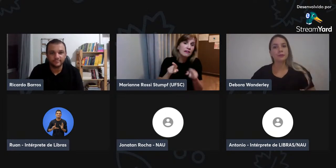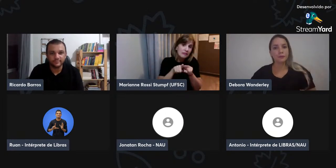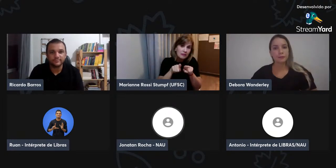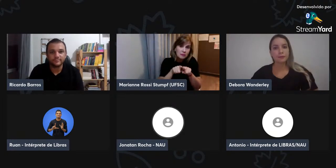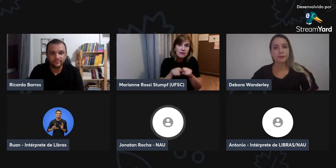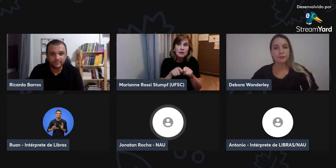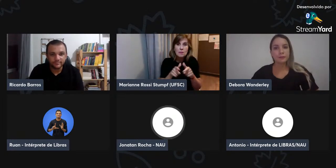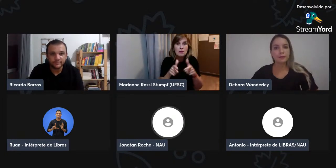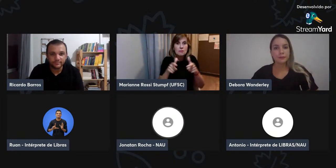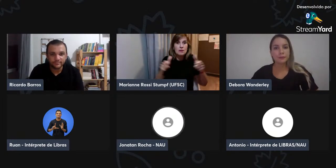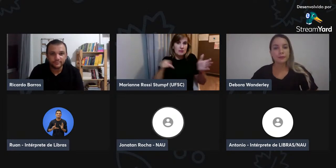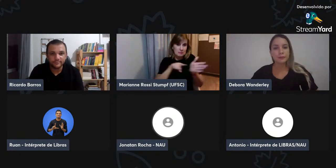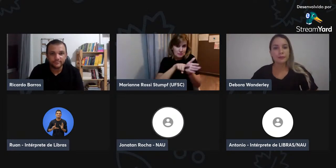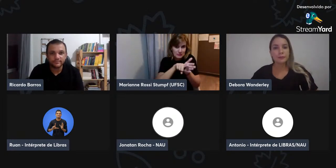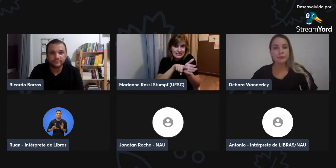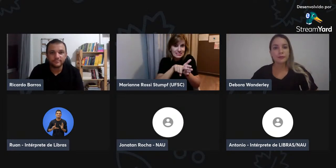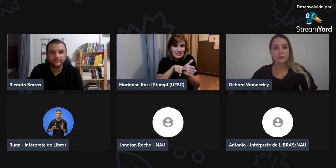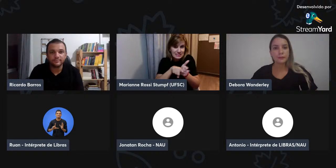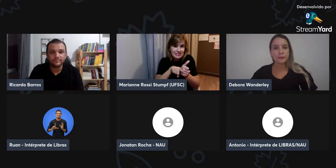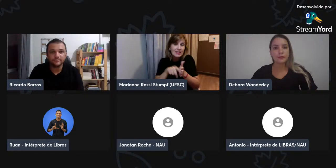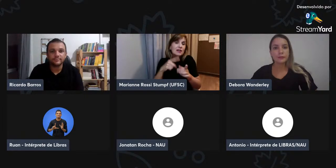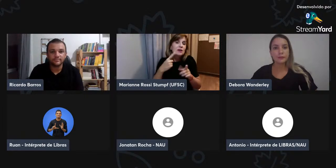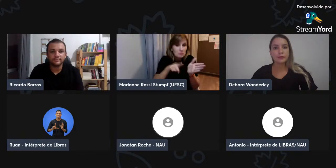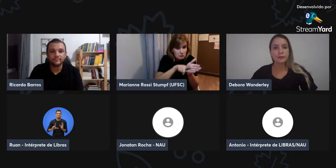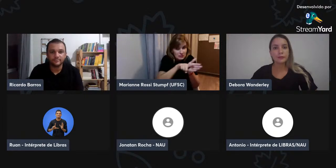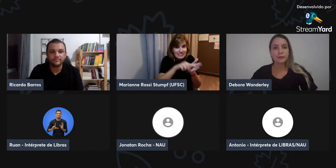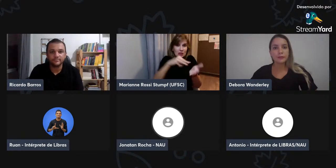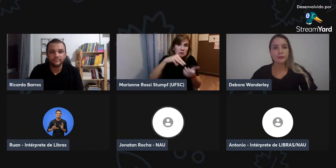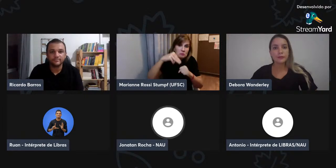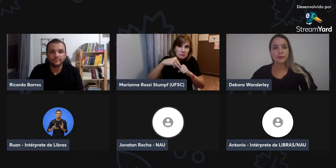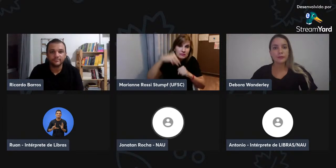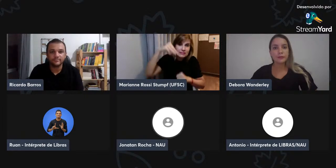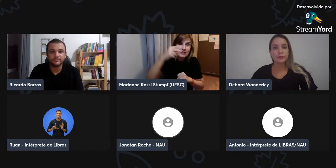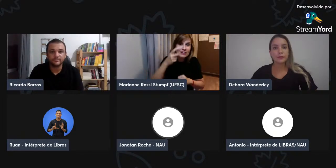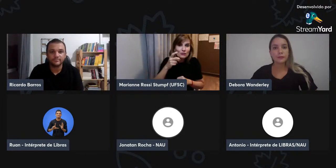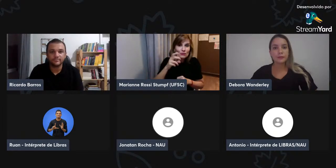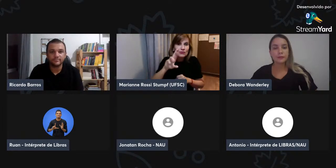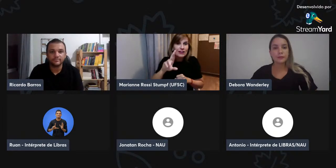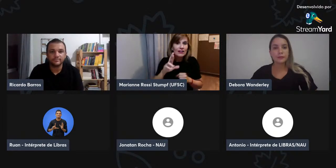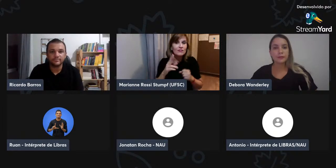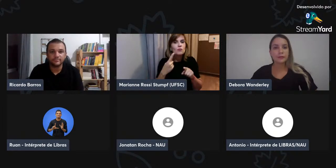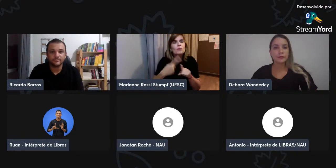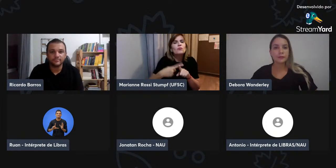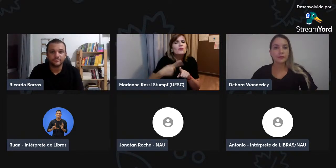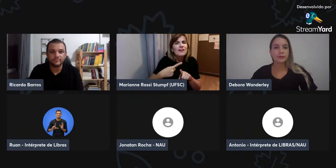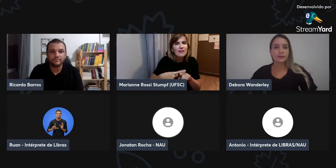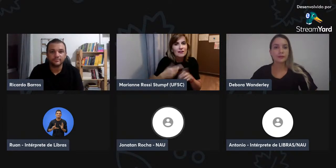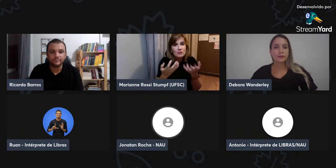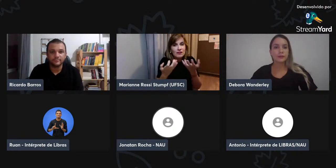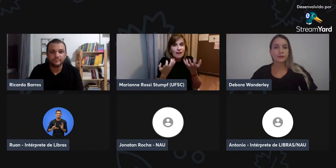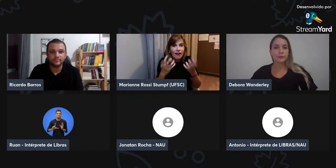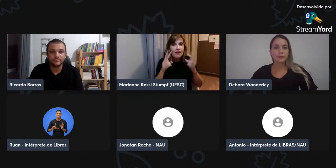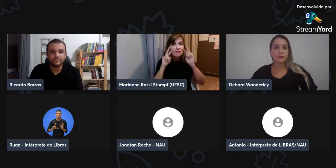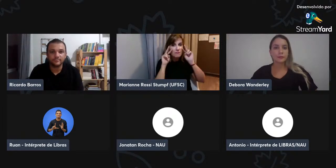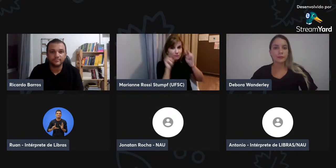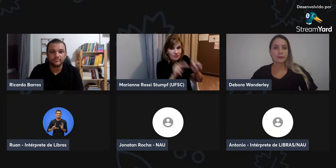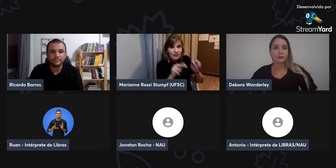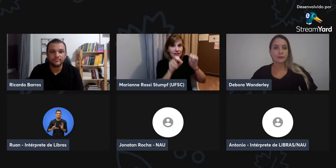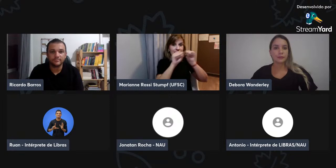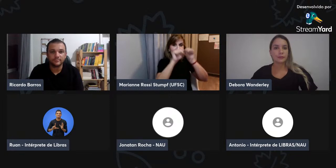progredido cada vez mais. Também tem ampliado a pesquisa, mestrados,